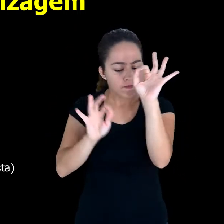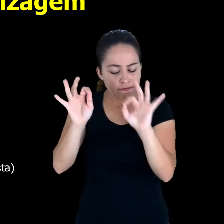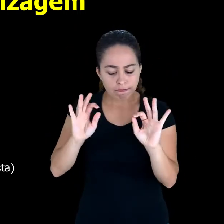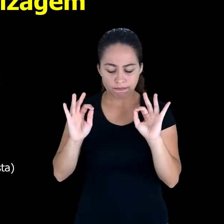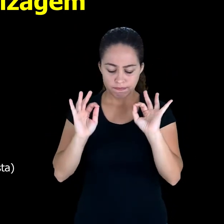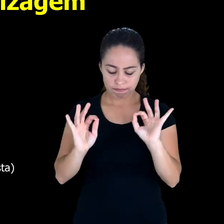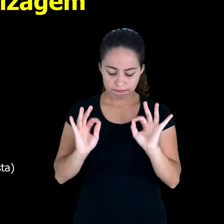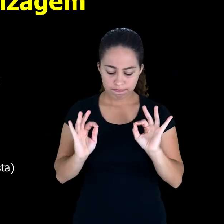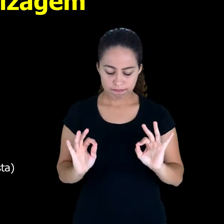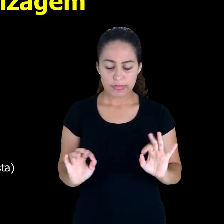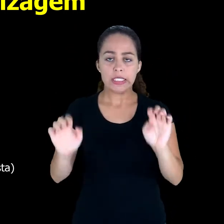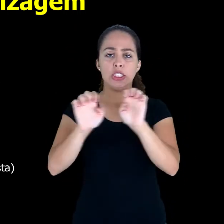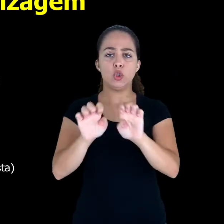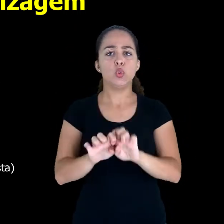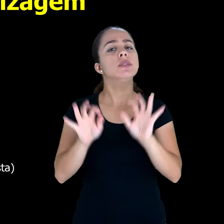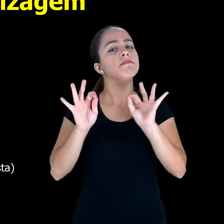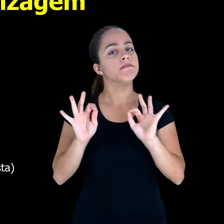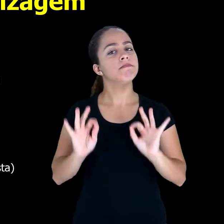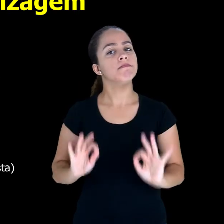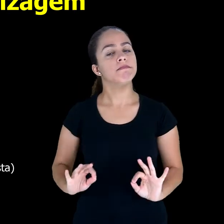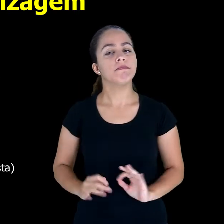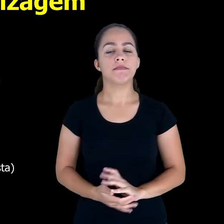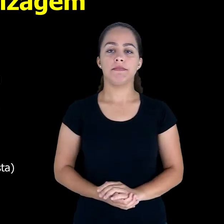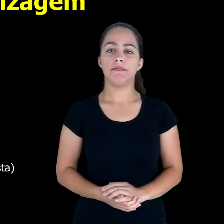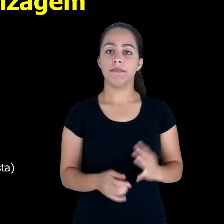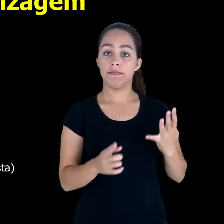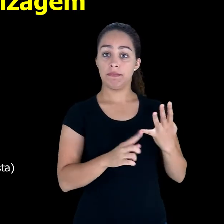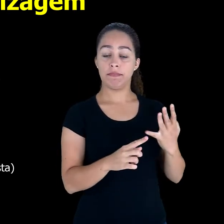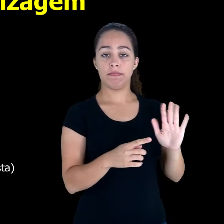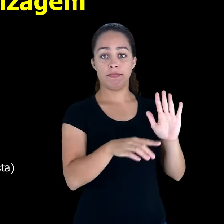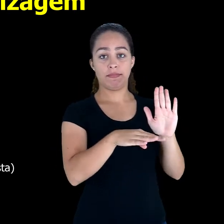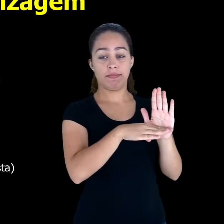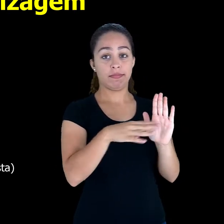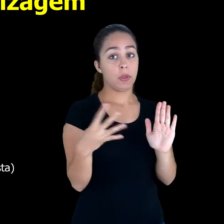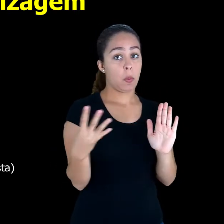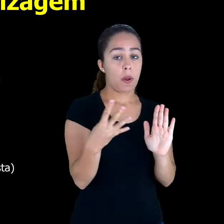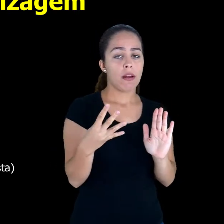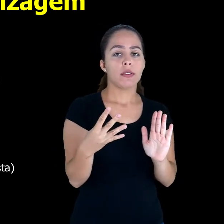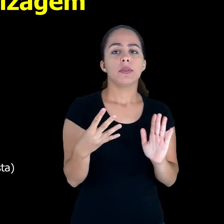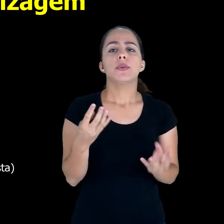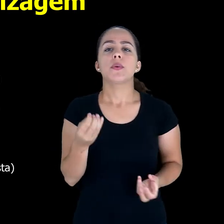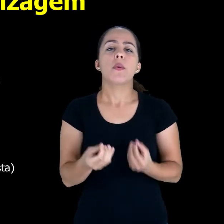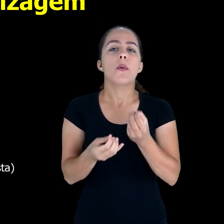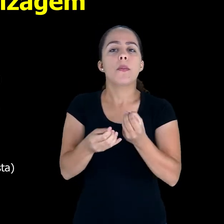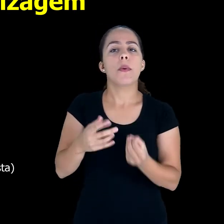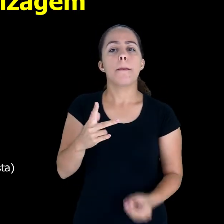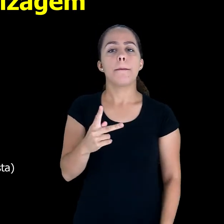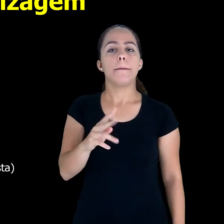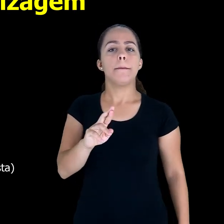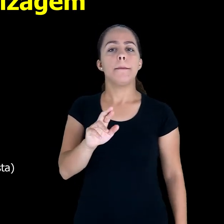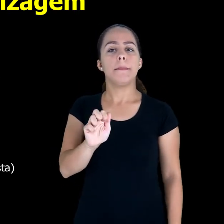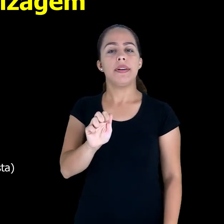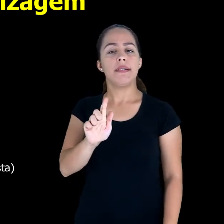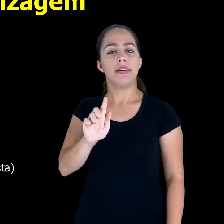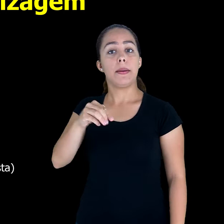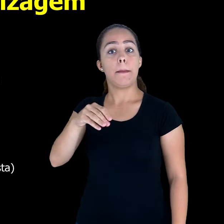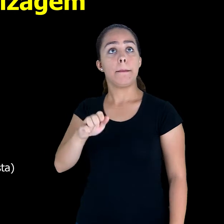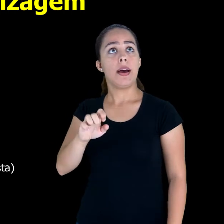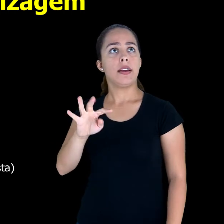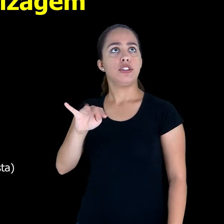e mais estruturado. E o estilo pragmático, que é o experimentador, o prático, o mais